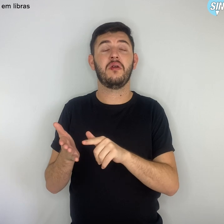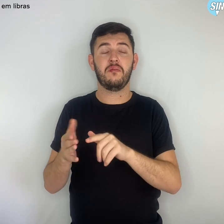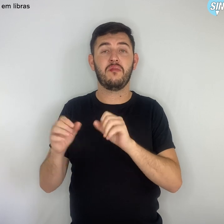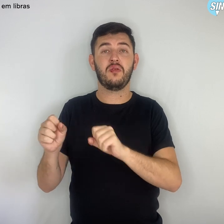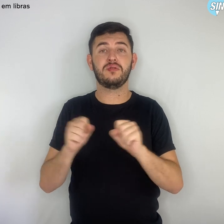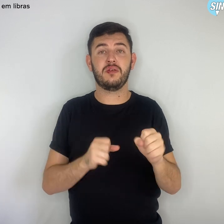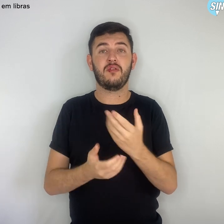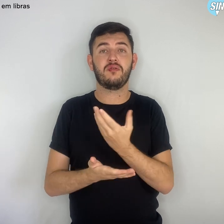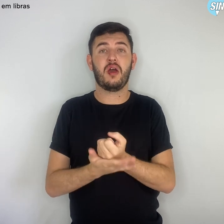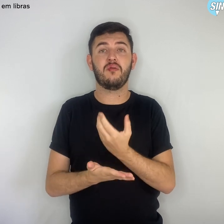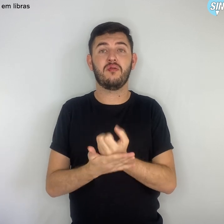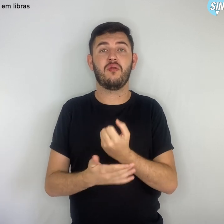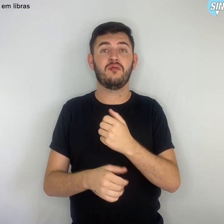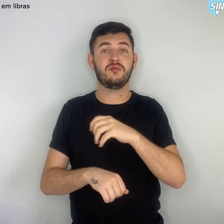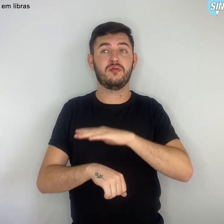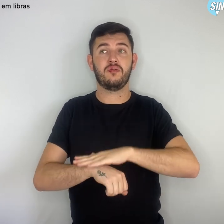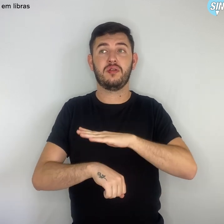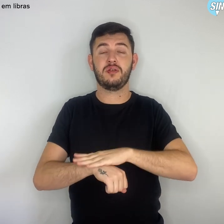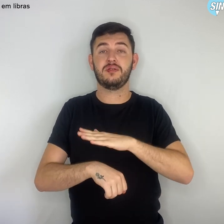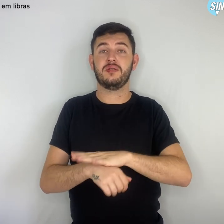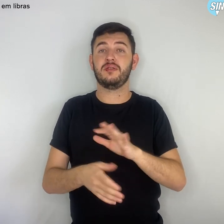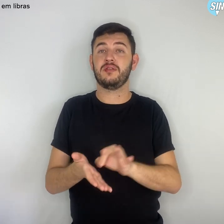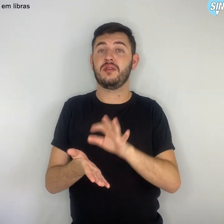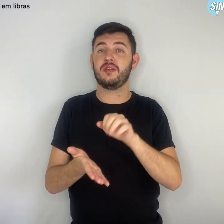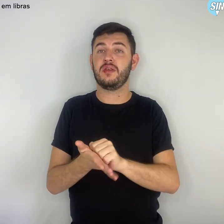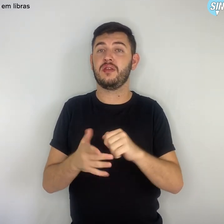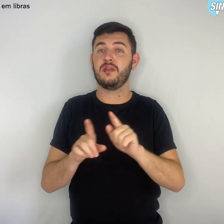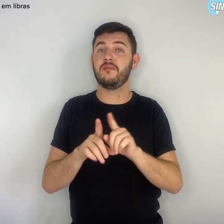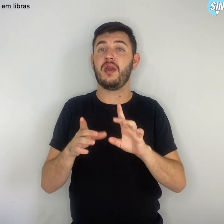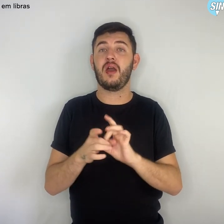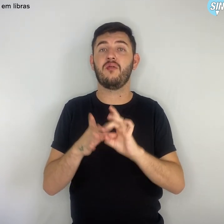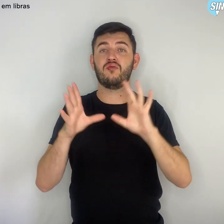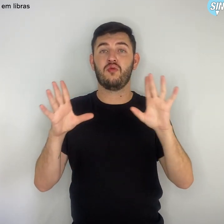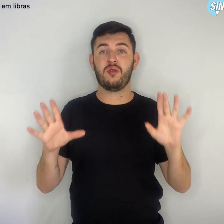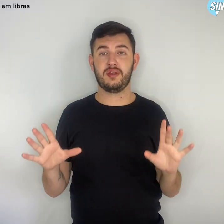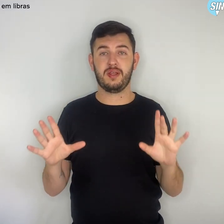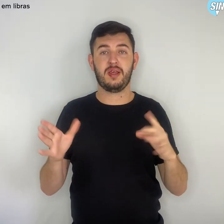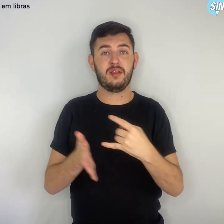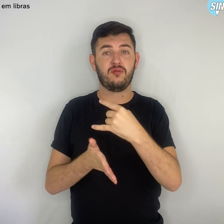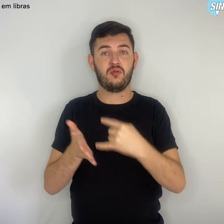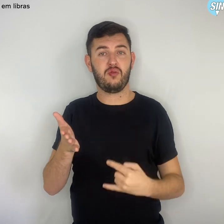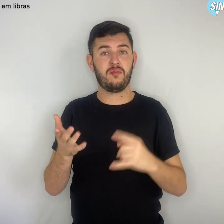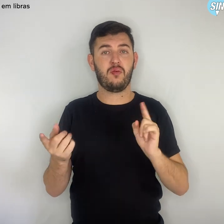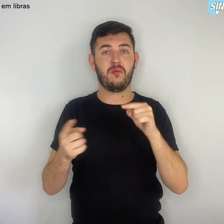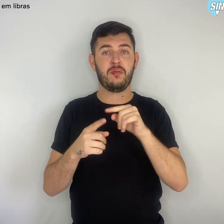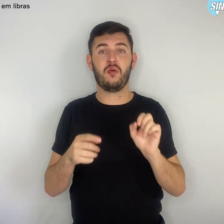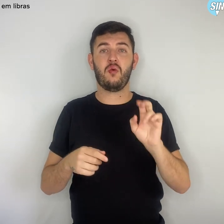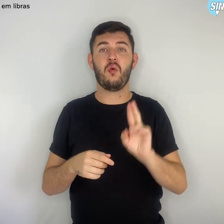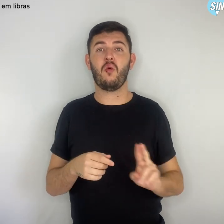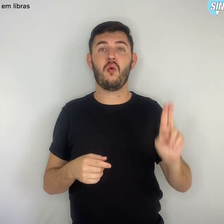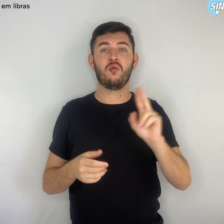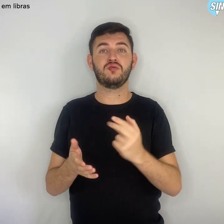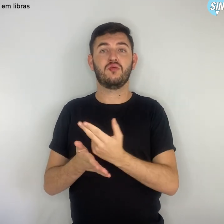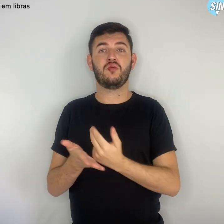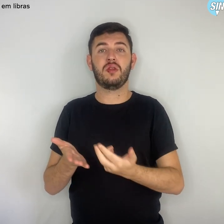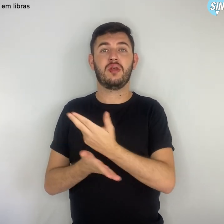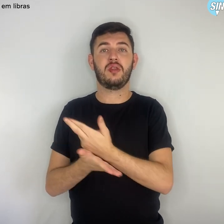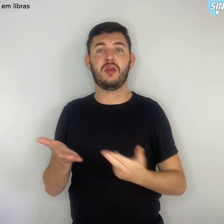inscrição, junto com a autorização para utilização do trabalho concorrente em qualquer